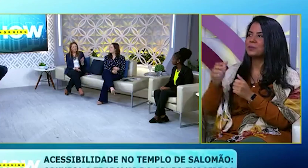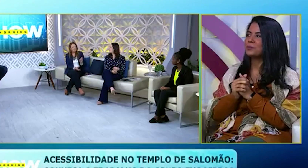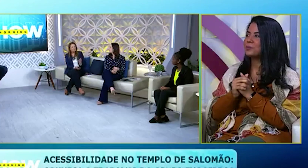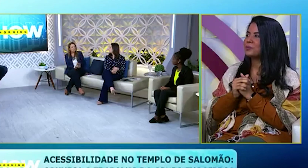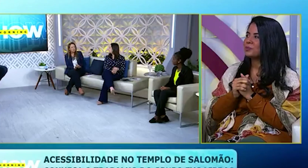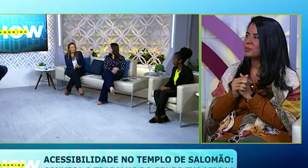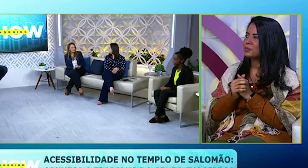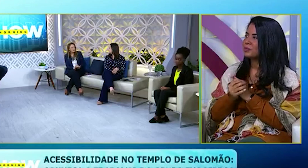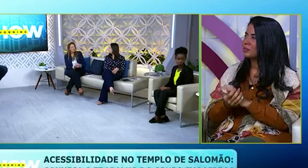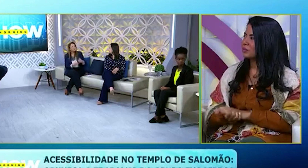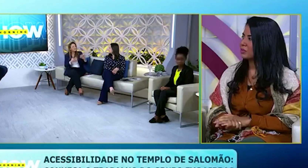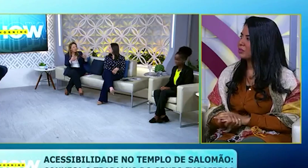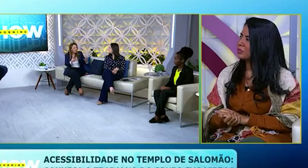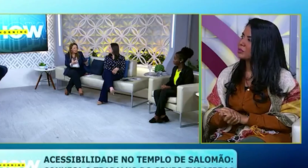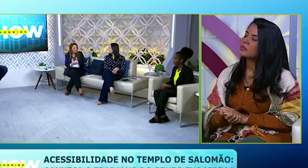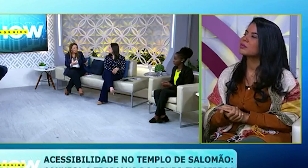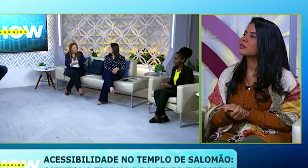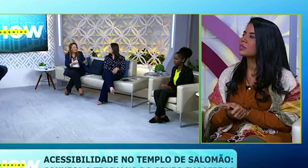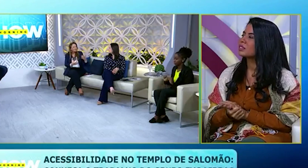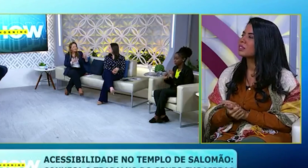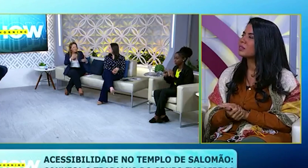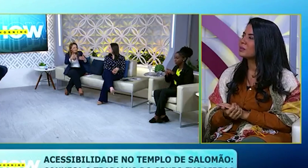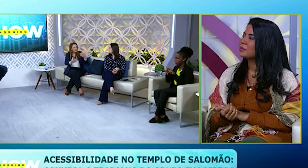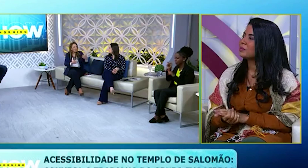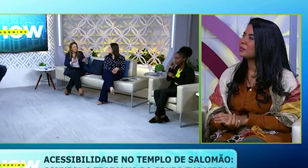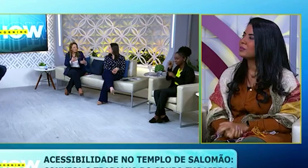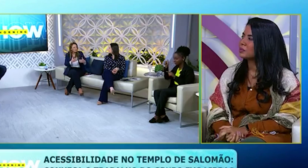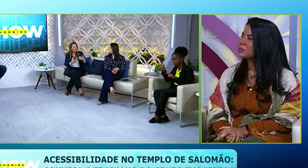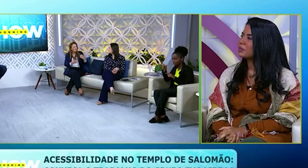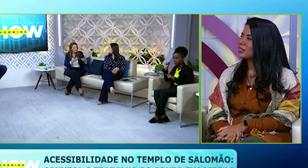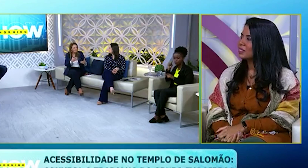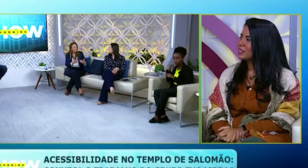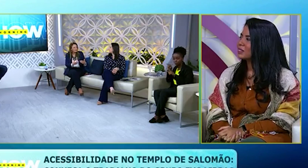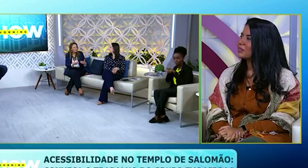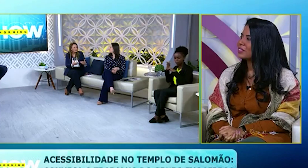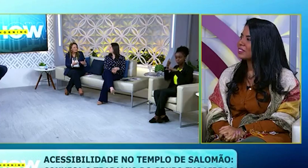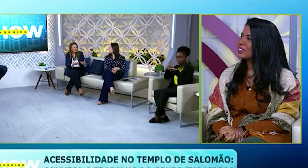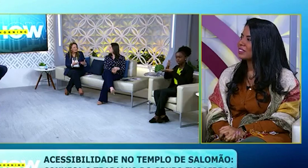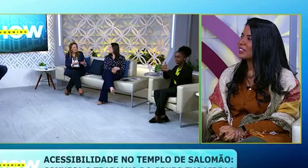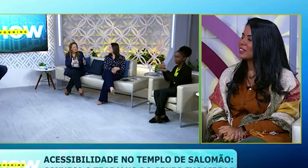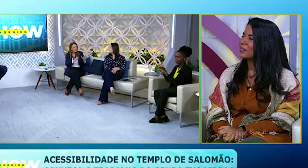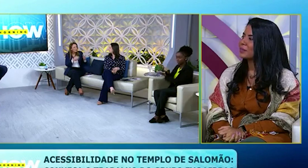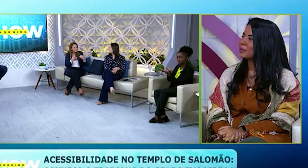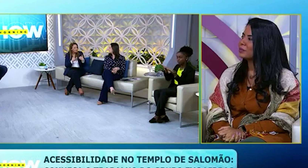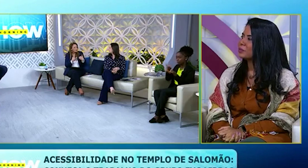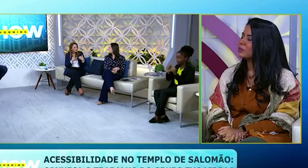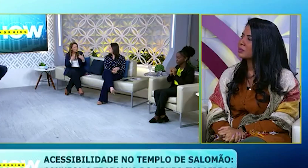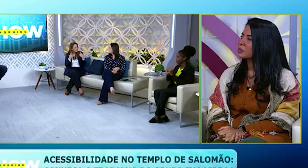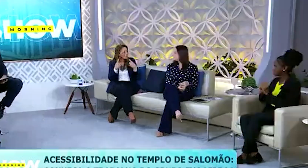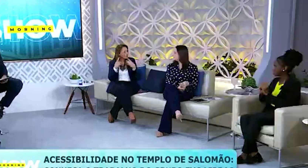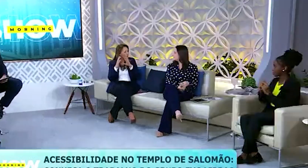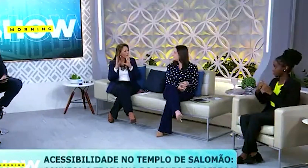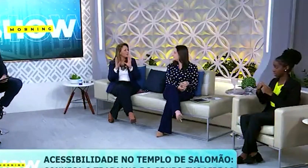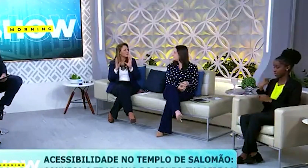E uma coisa que eu achei muito interessante é que eles interagem, né? À medida que vocês vão falando, eles vão interagindo junto, né? Que não acontece com